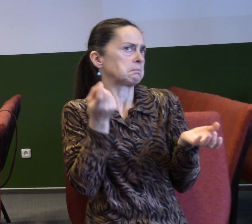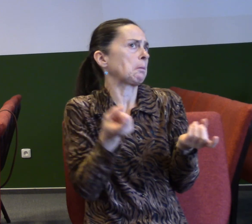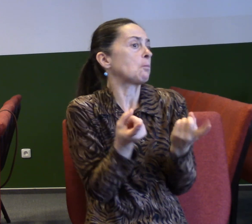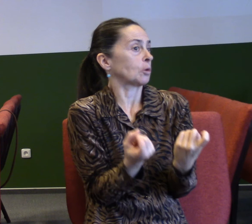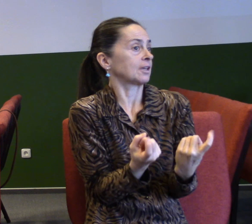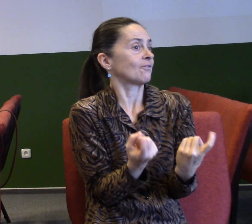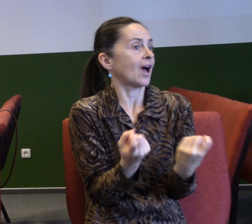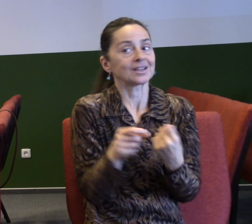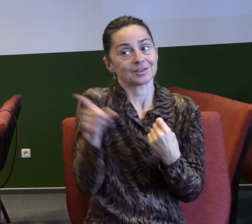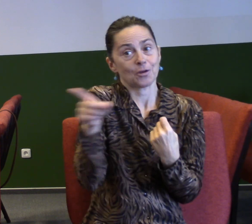Už dopředu.